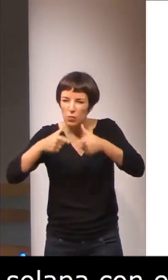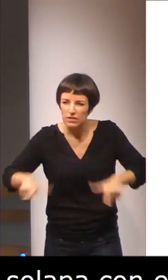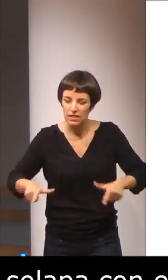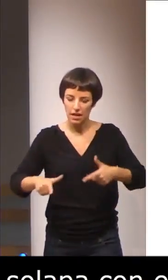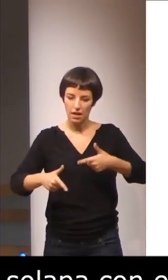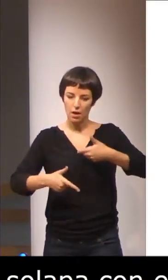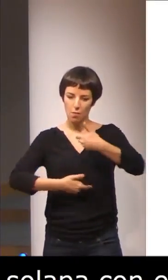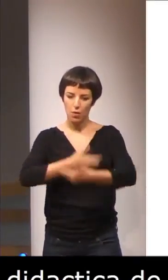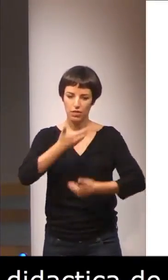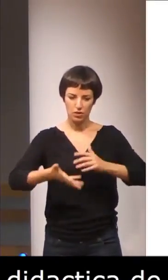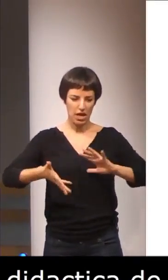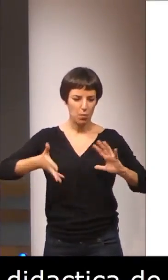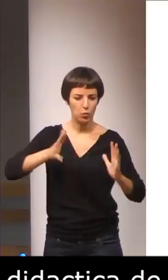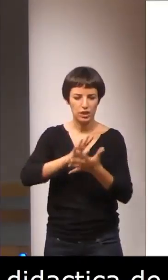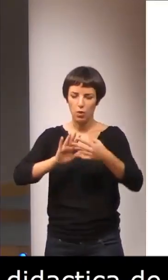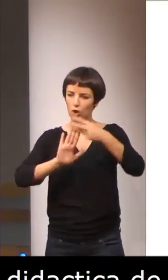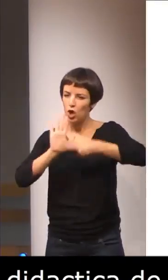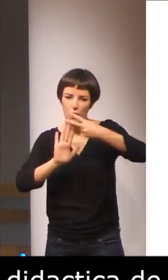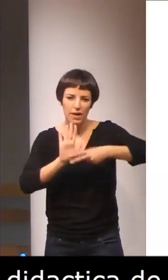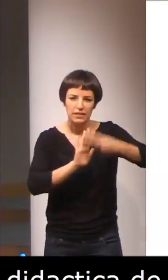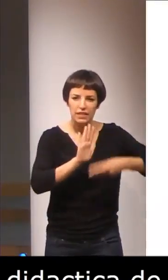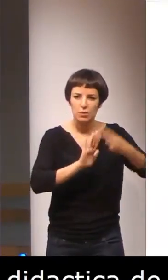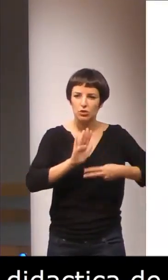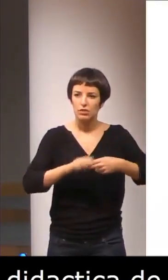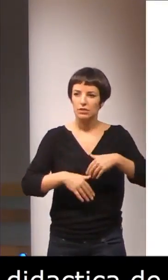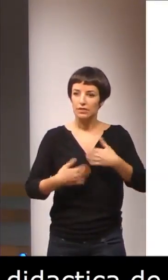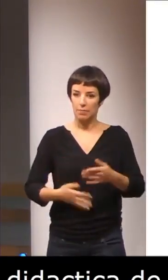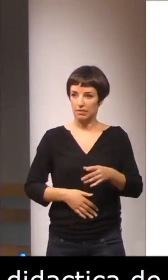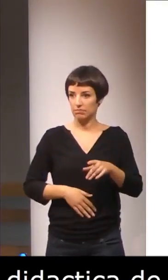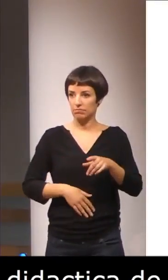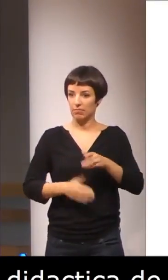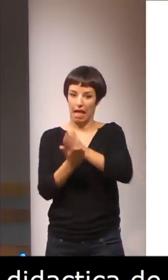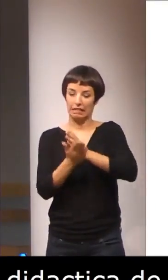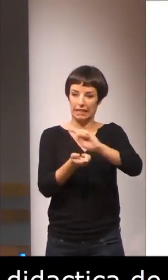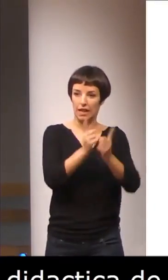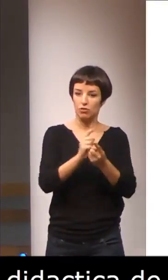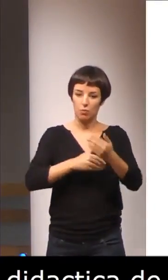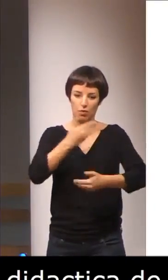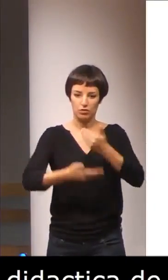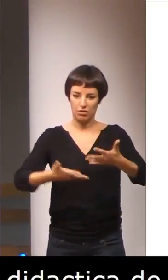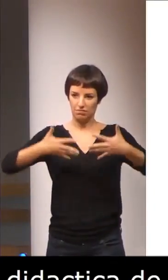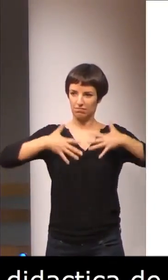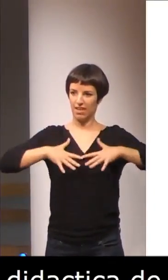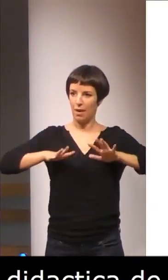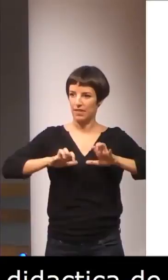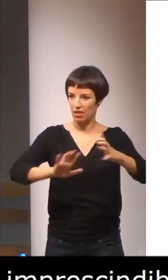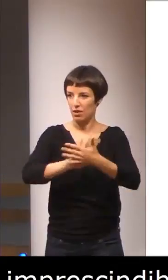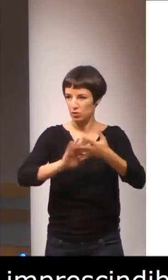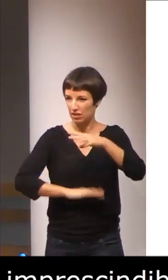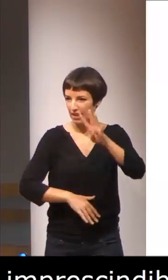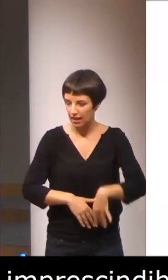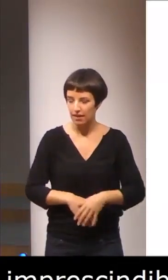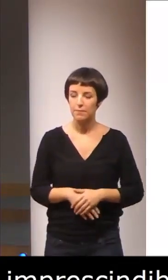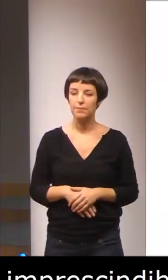procesos evolutivos, normativos y alterados en los procesos de adquisición y aprendizaje de la lengua de signos